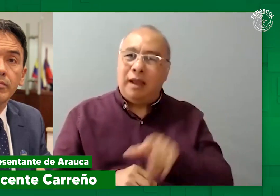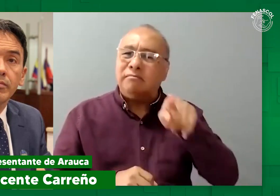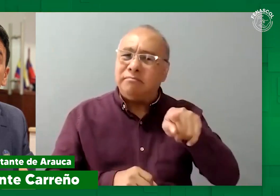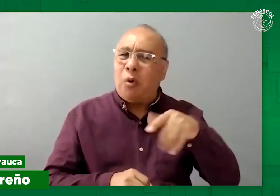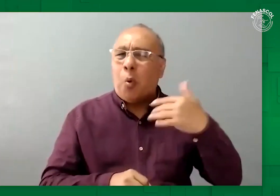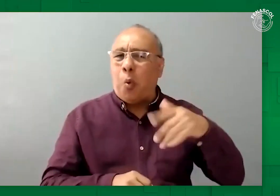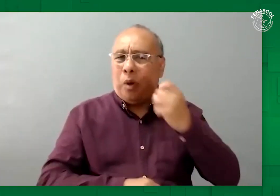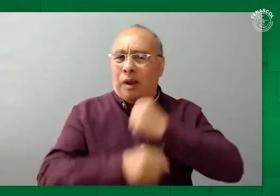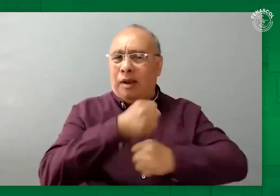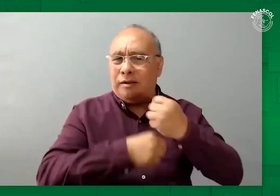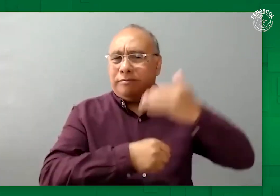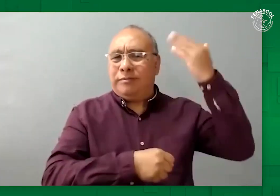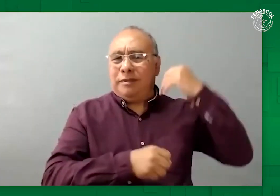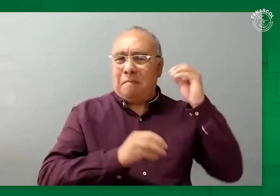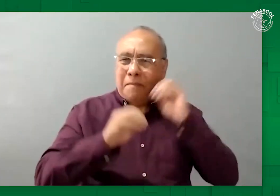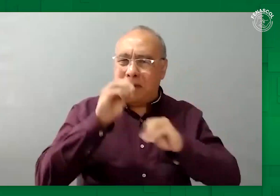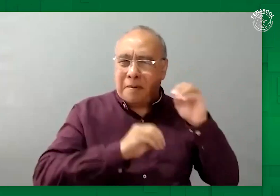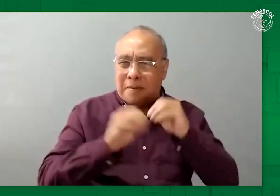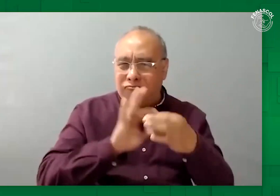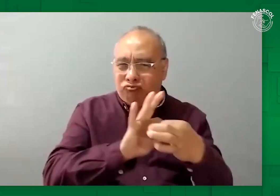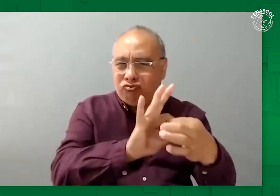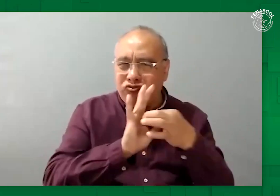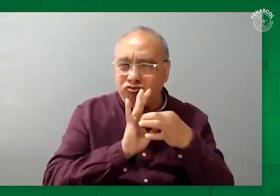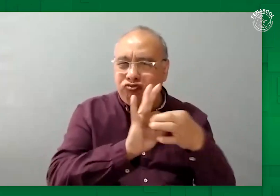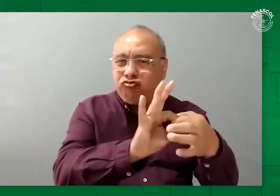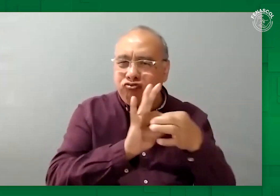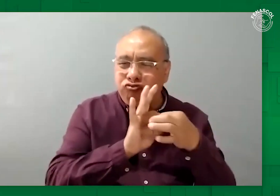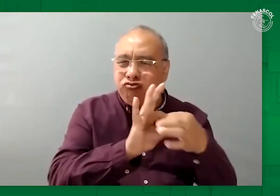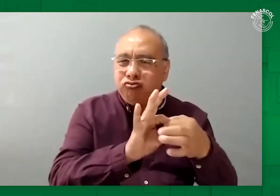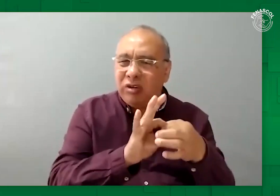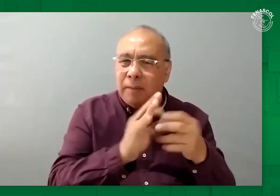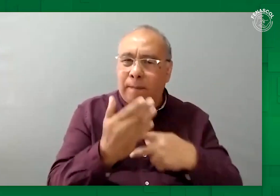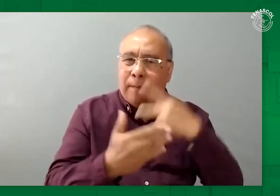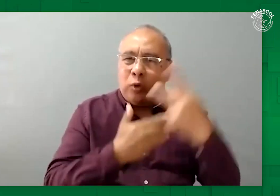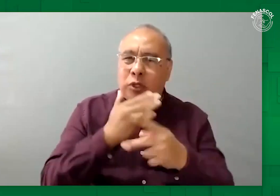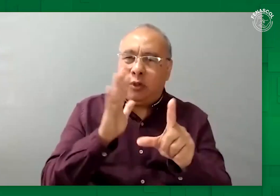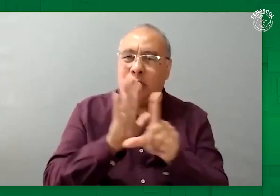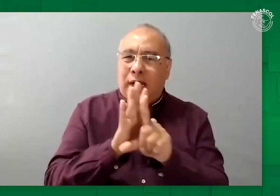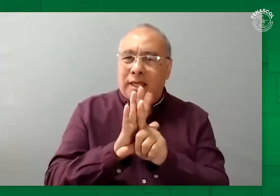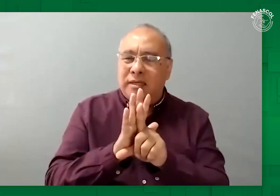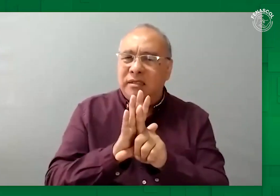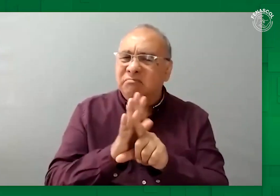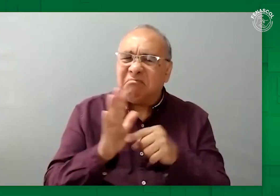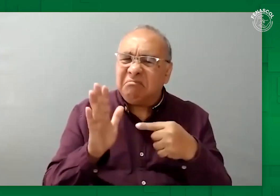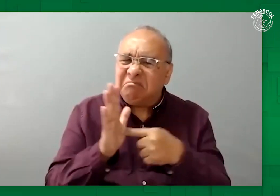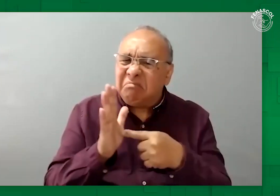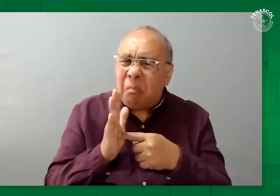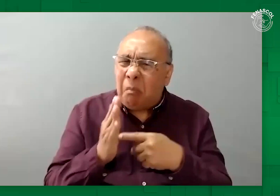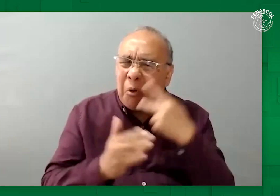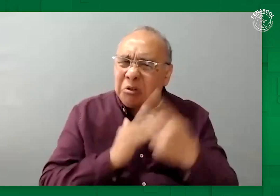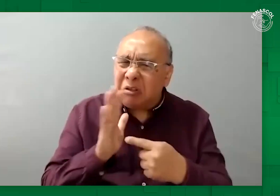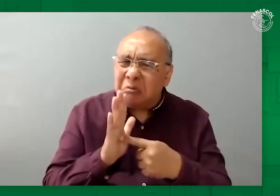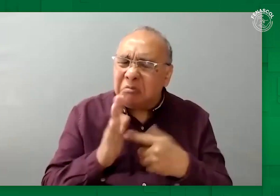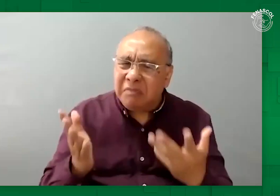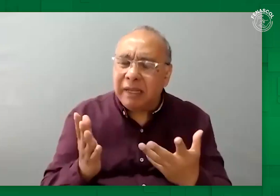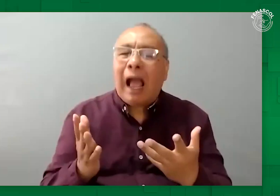El año pasado, articuladamente con nosotros, se trabajó sobre el proyecto de ley. Este proyecto